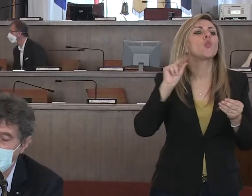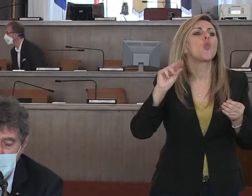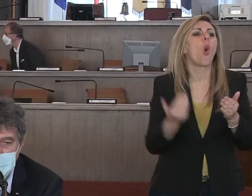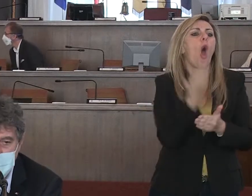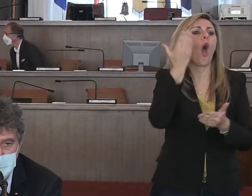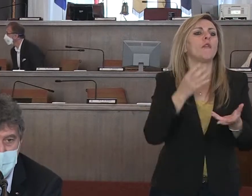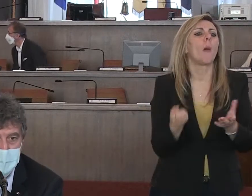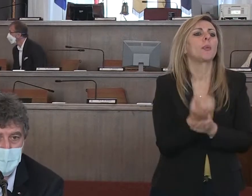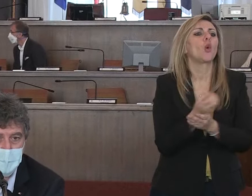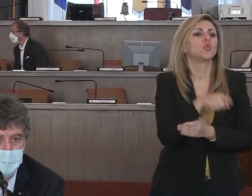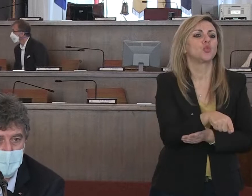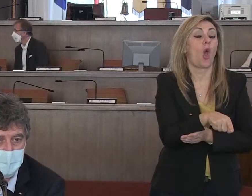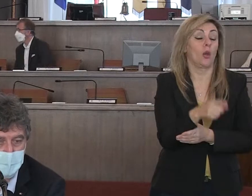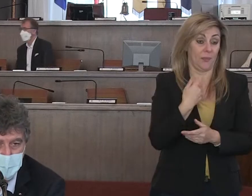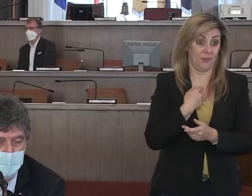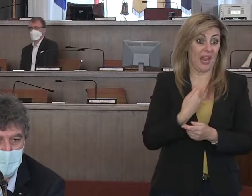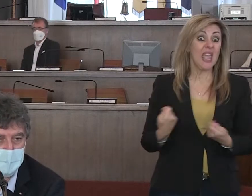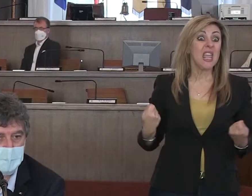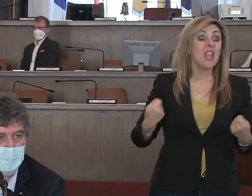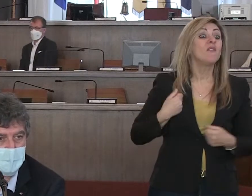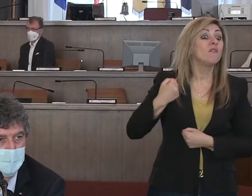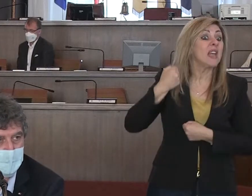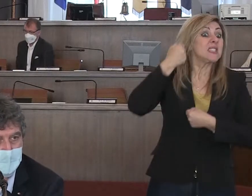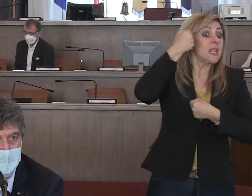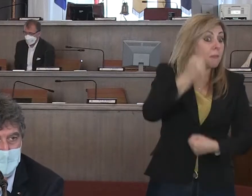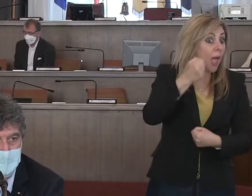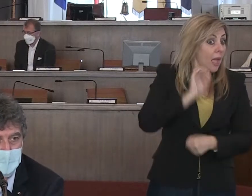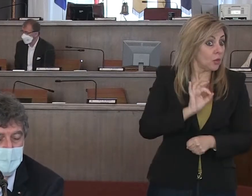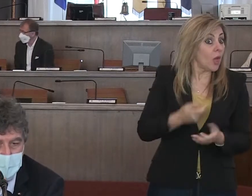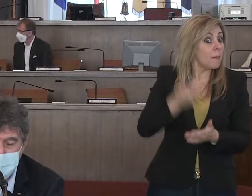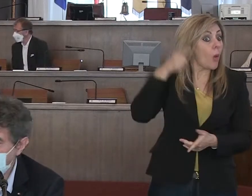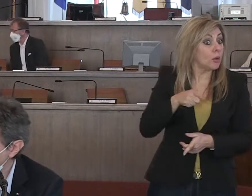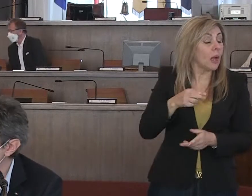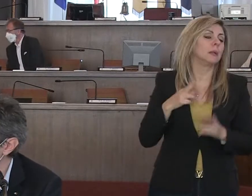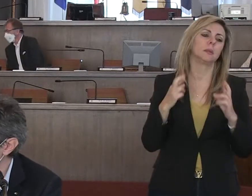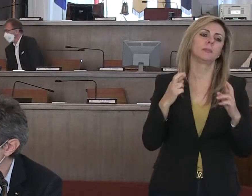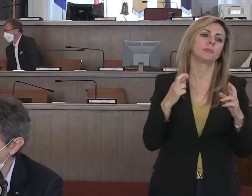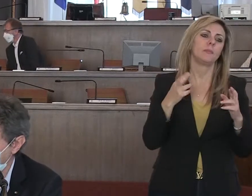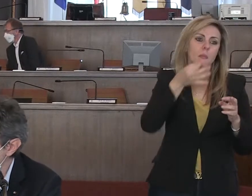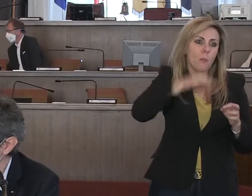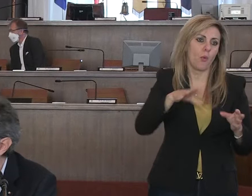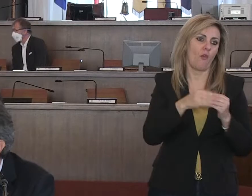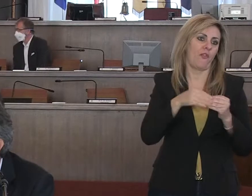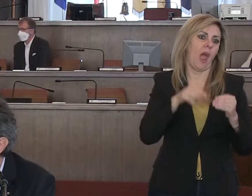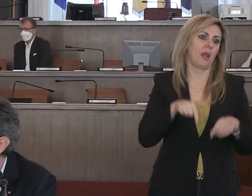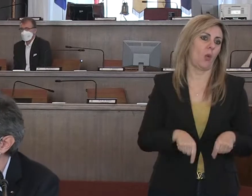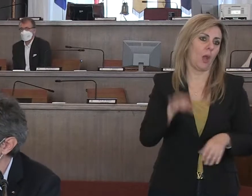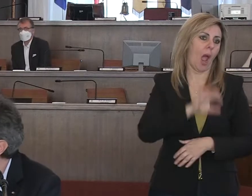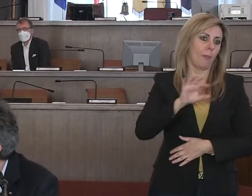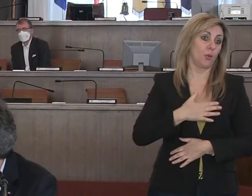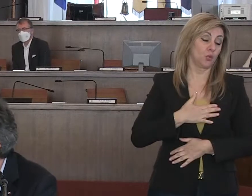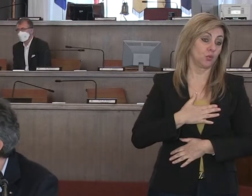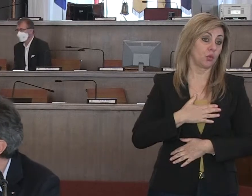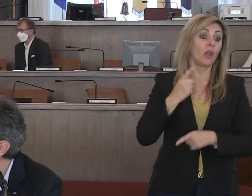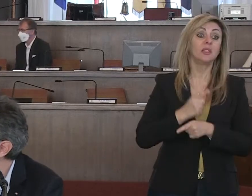Ma la cosa importante di questo investimento, io spero ardentemente che ci siano le condizioni per farlo e l'Abruzzo se deve